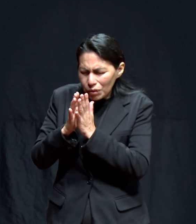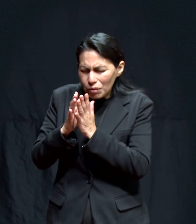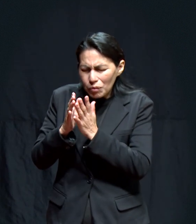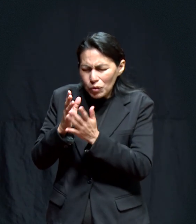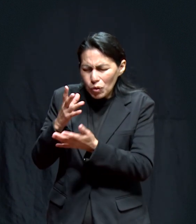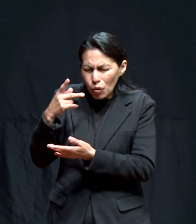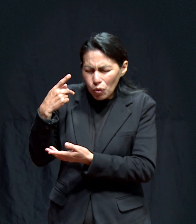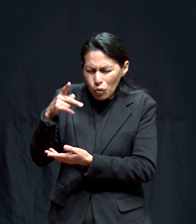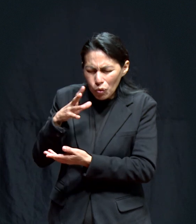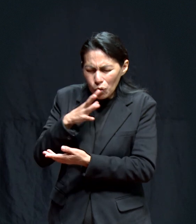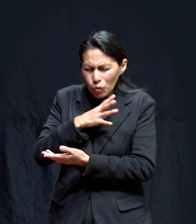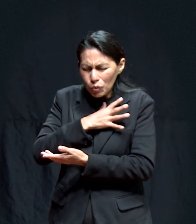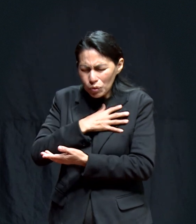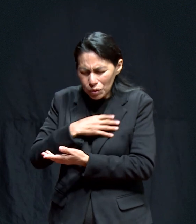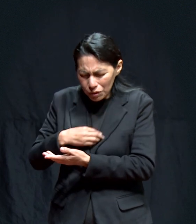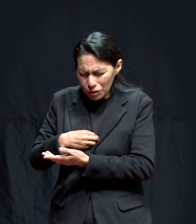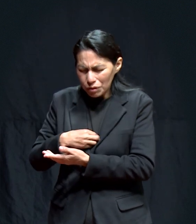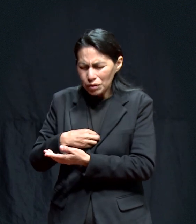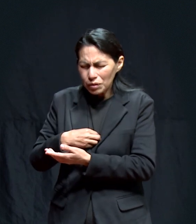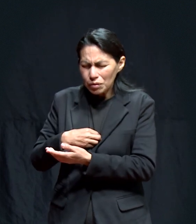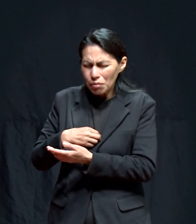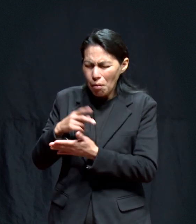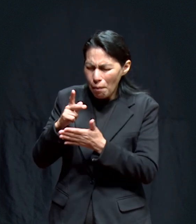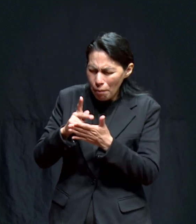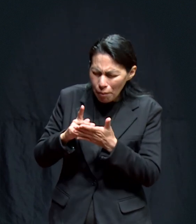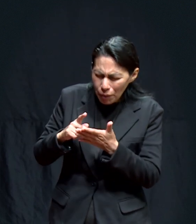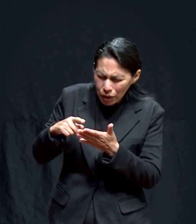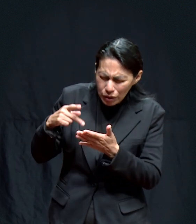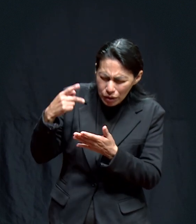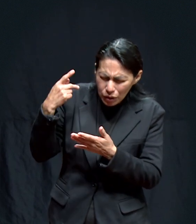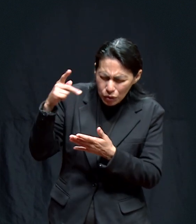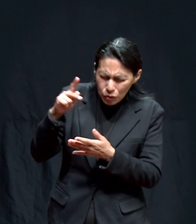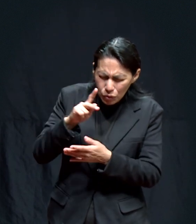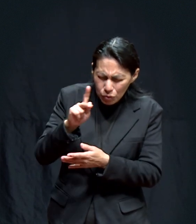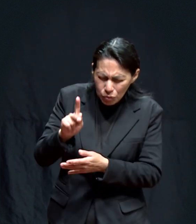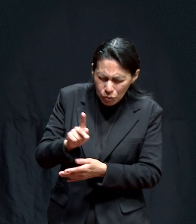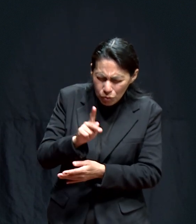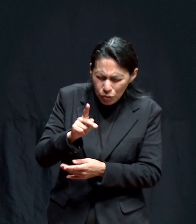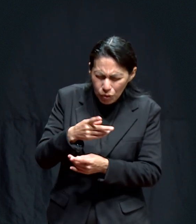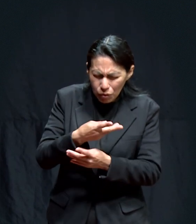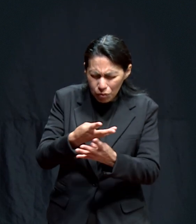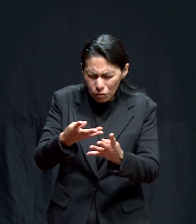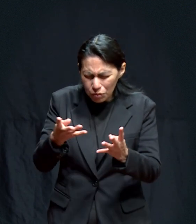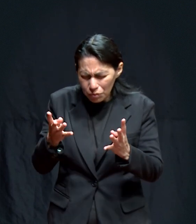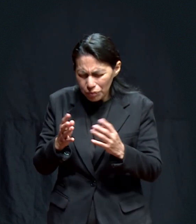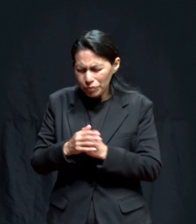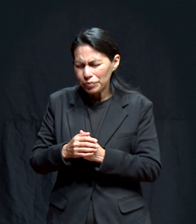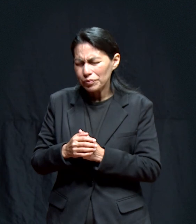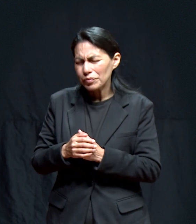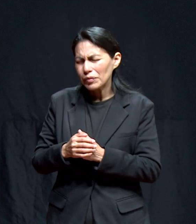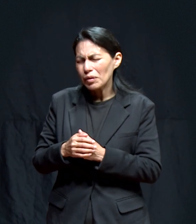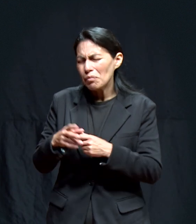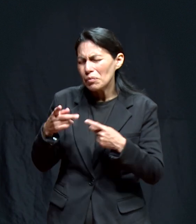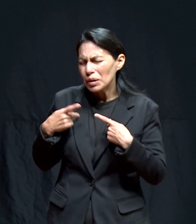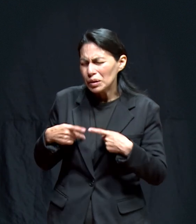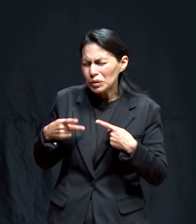de tu pueblo Como hijos tuyos Señor Aquí estamos Señor Implorando Por la necesidad